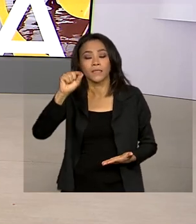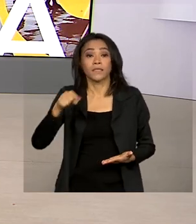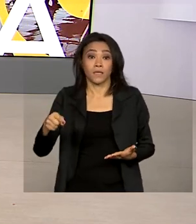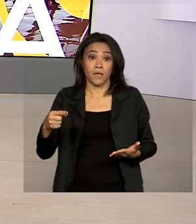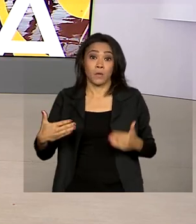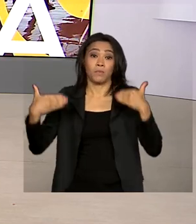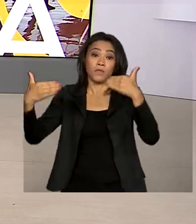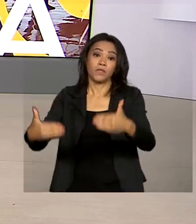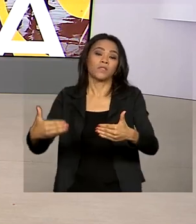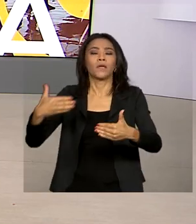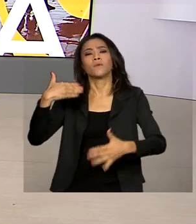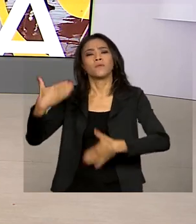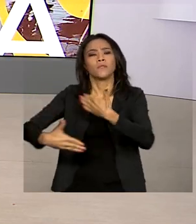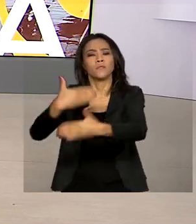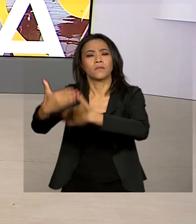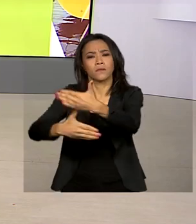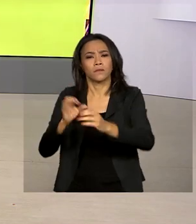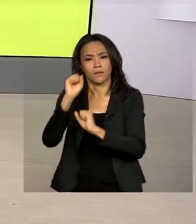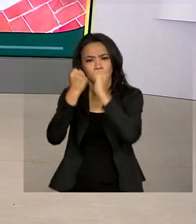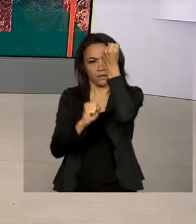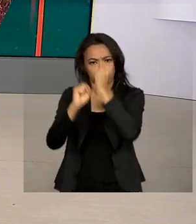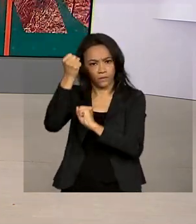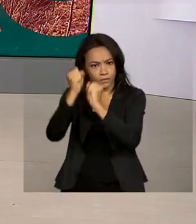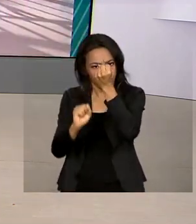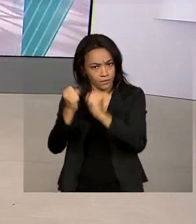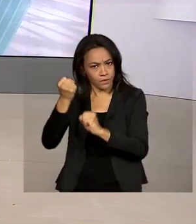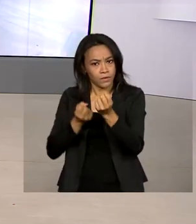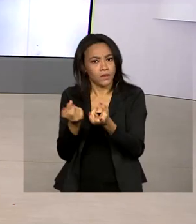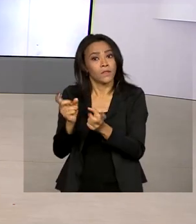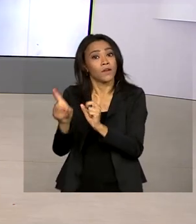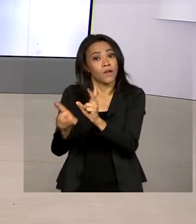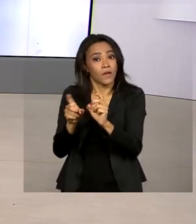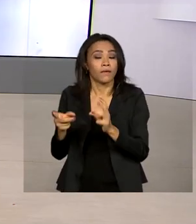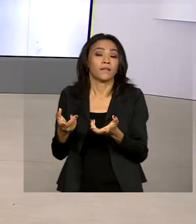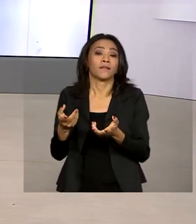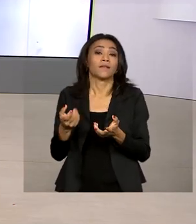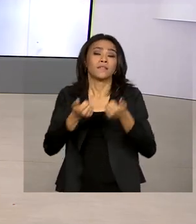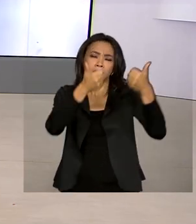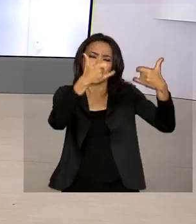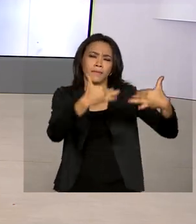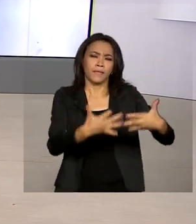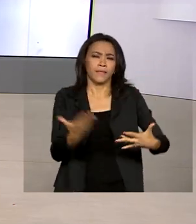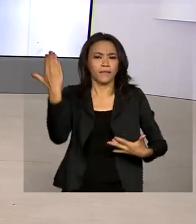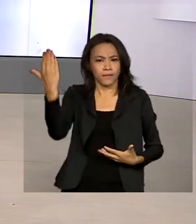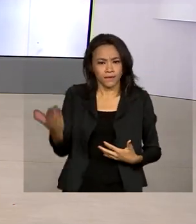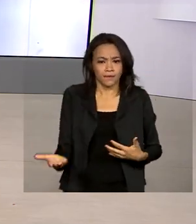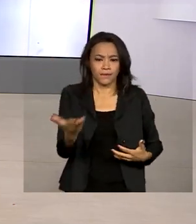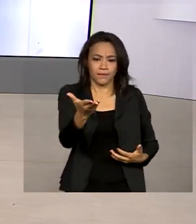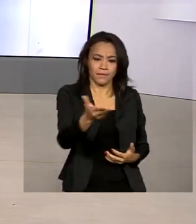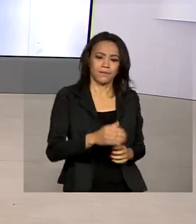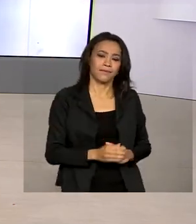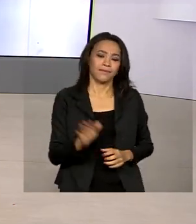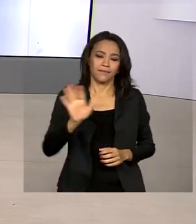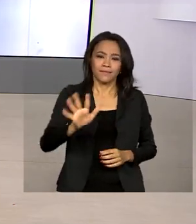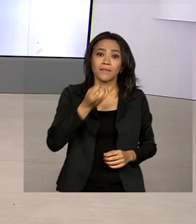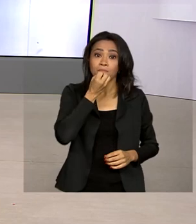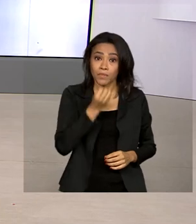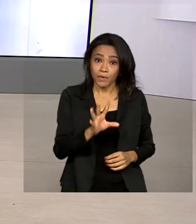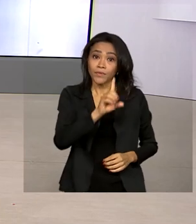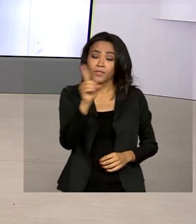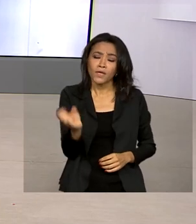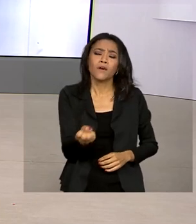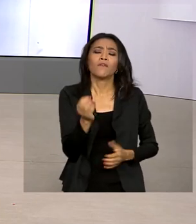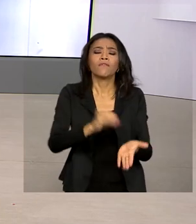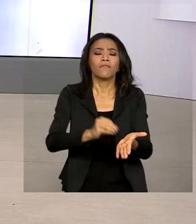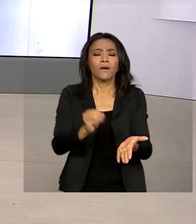Desenvolvimento, Indústria, Comércio e Serviços. O repórter Glauco de Queiroz traz os detalhes ao vivo pra gente. Glauco, bom dia. Ainda faltam